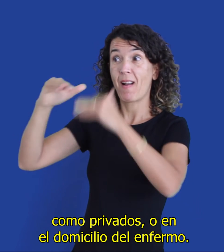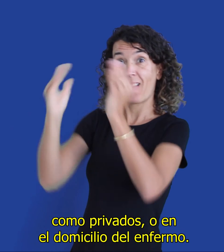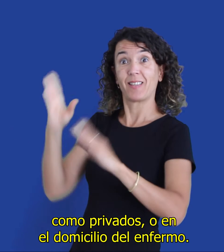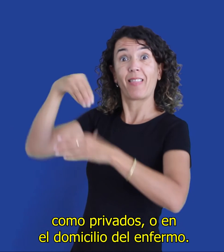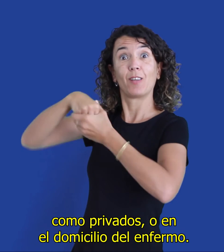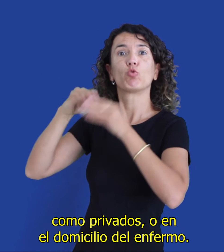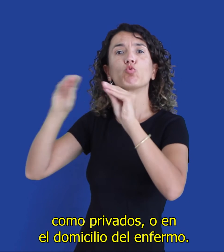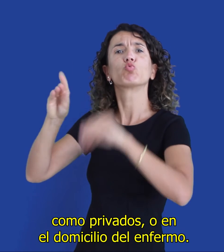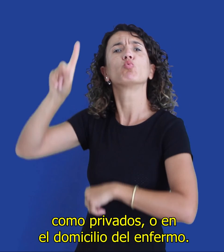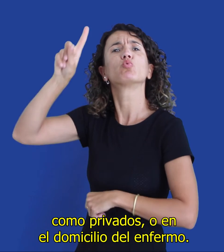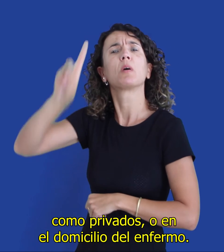el domicilio del enfermo.